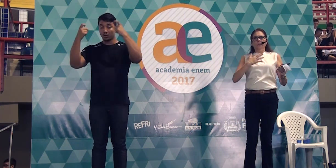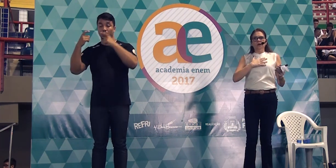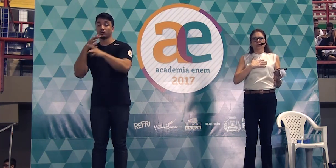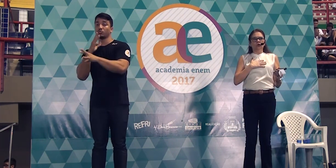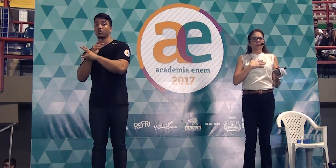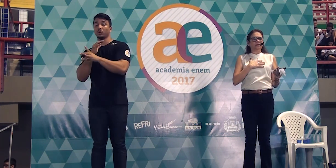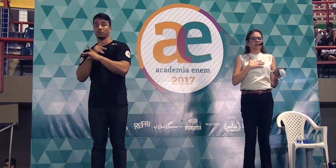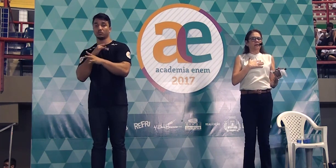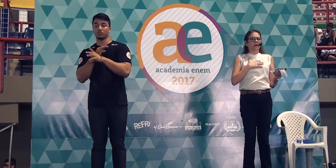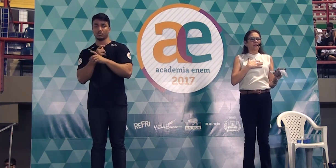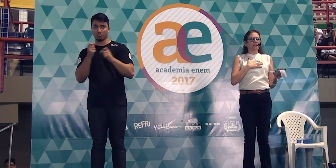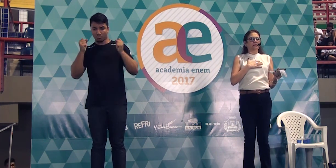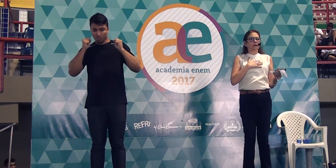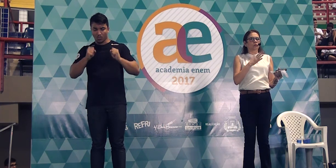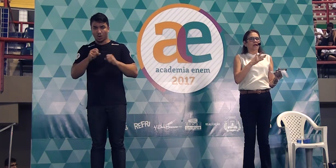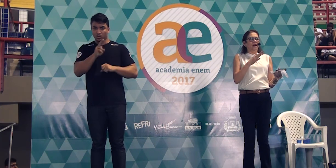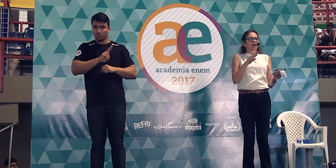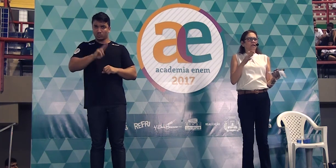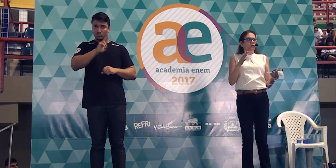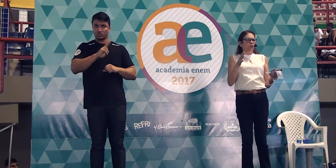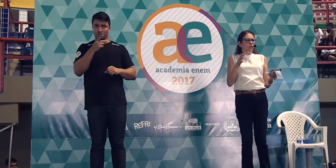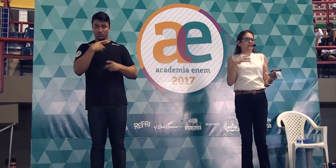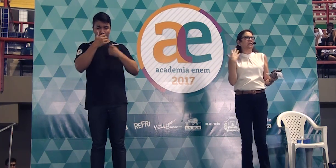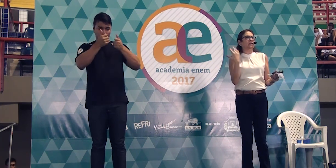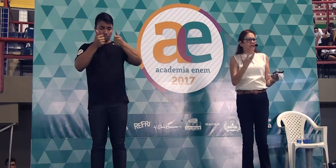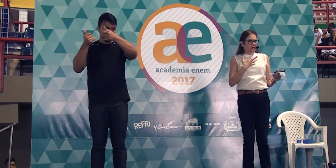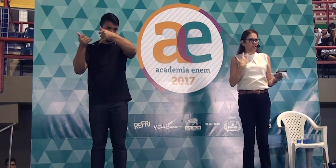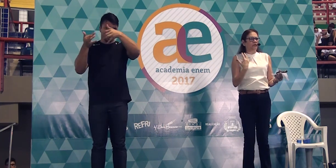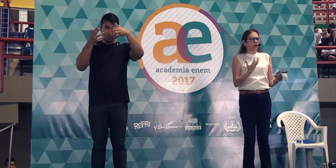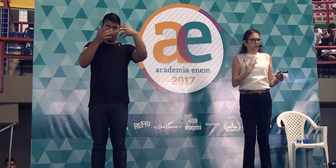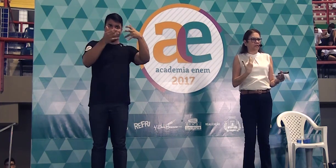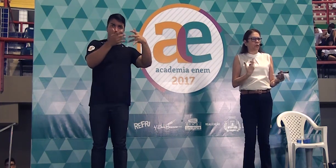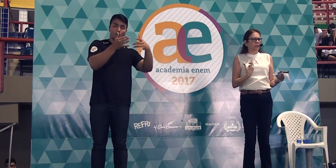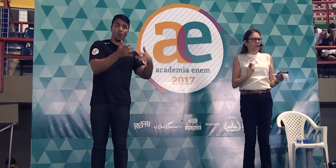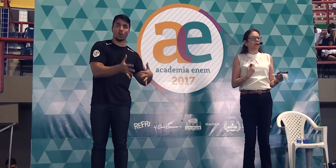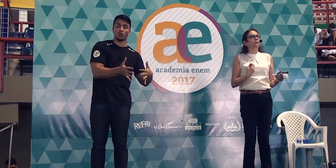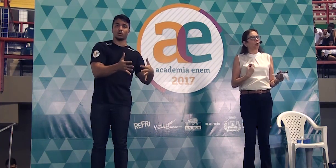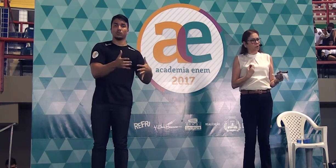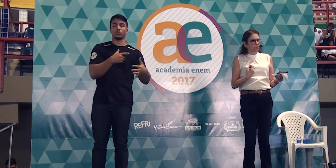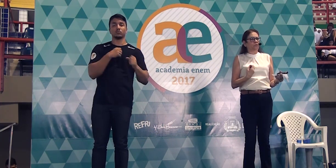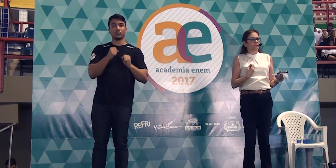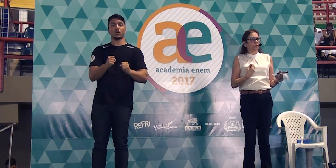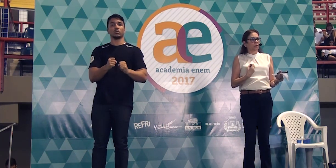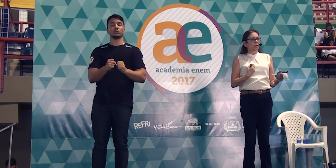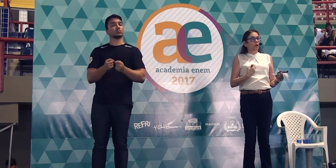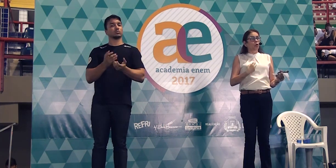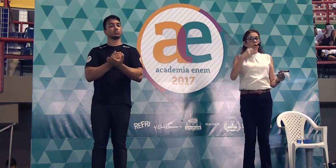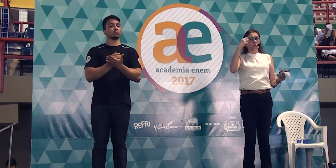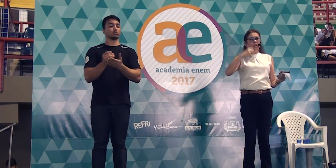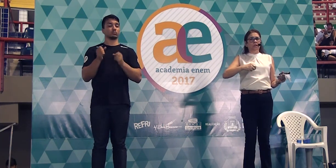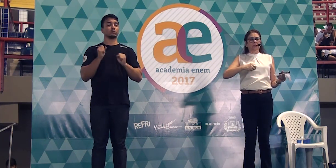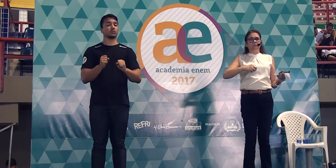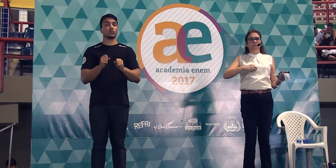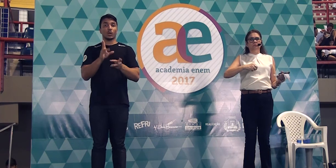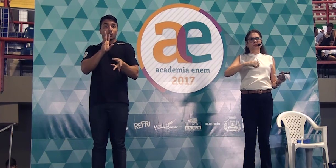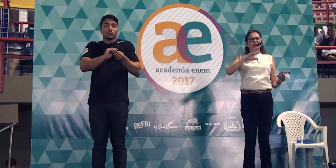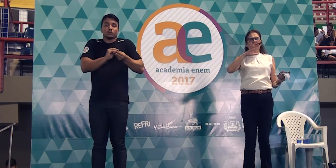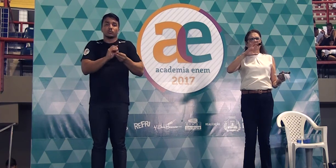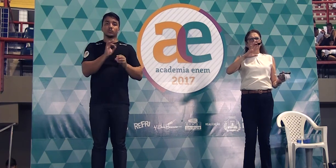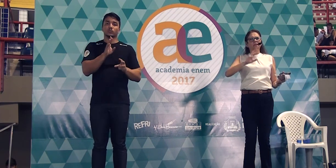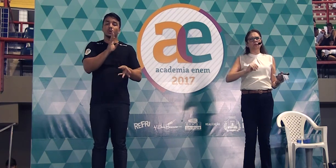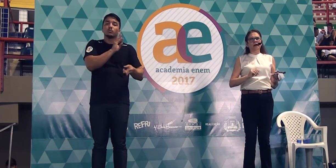Eu posso começar a minha redação narrando uma cena de violência urbana? Pode. Curtinha,